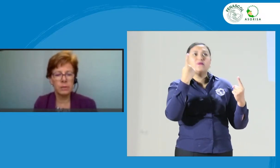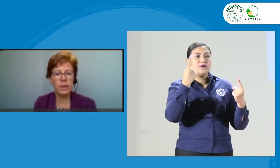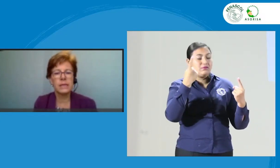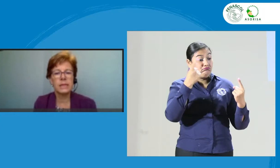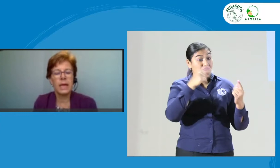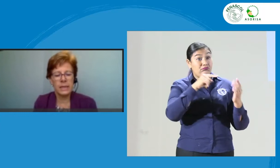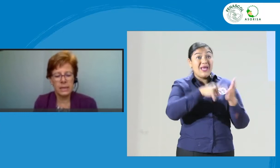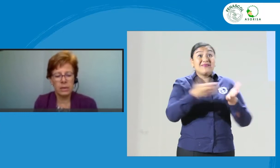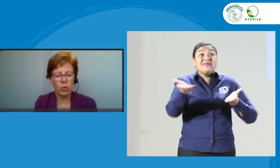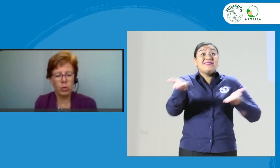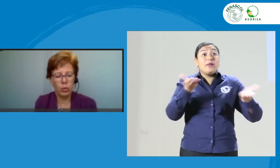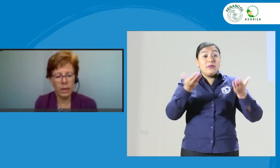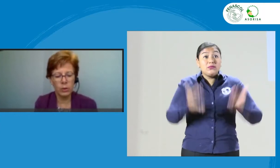presta estén involucrados.